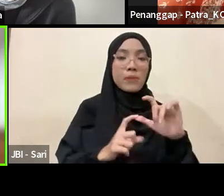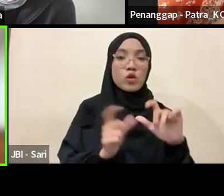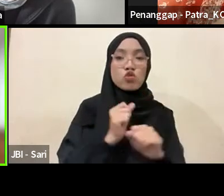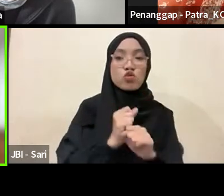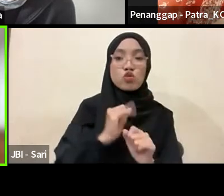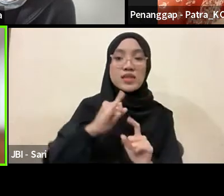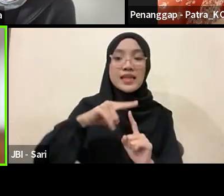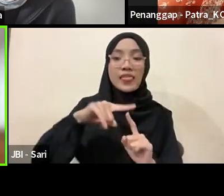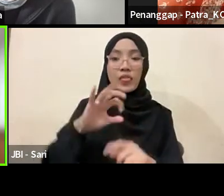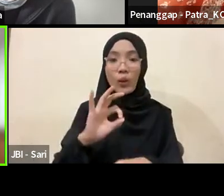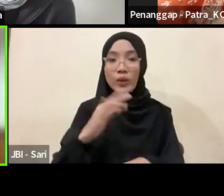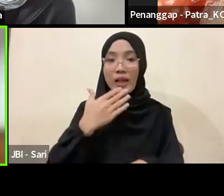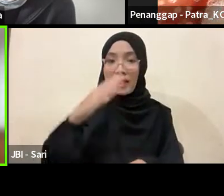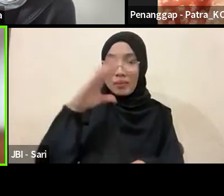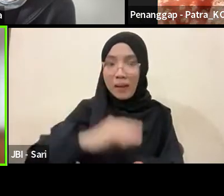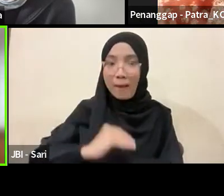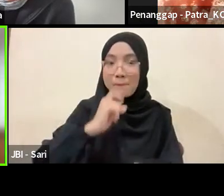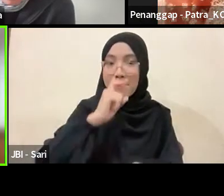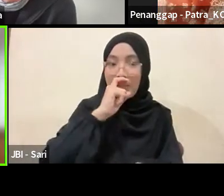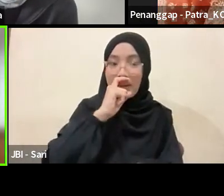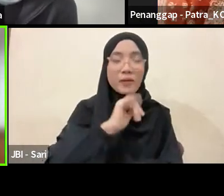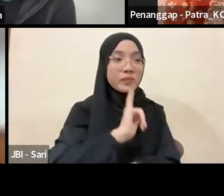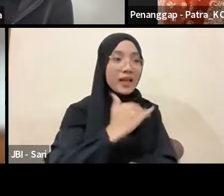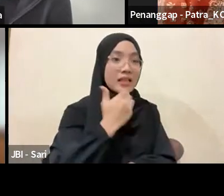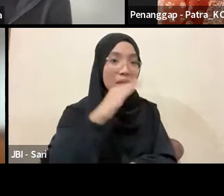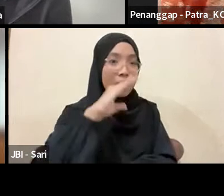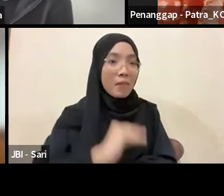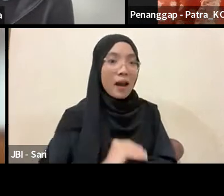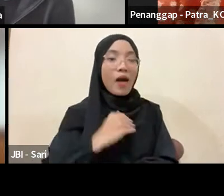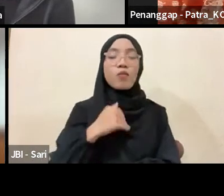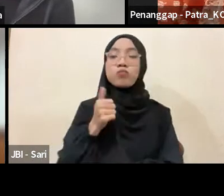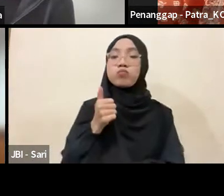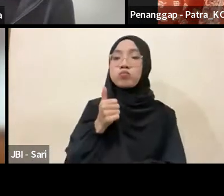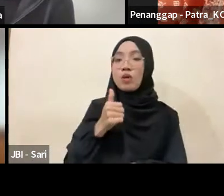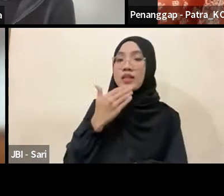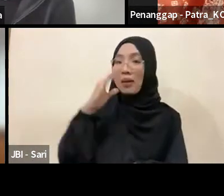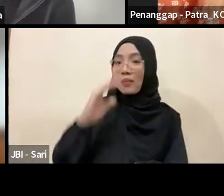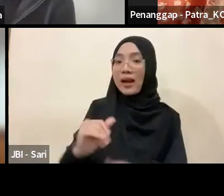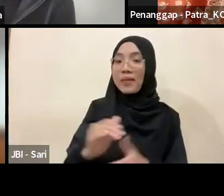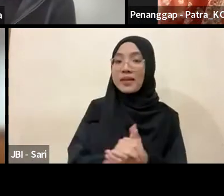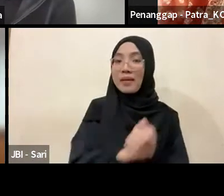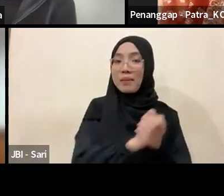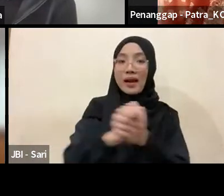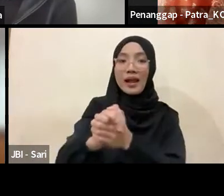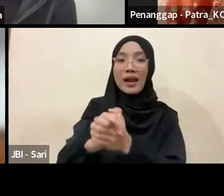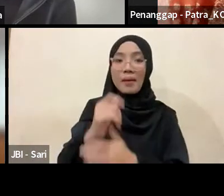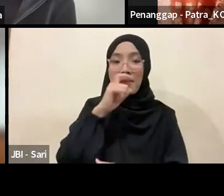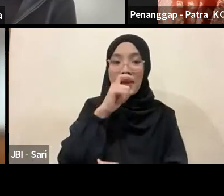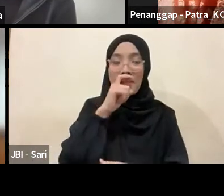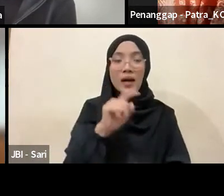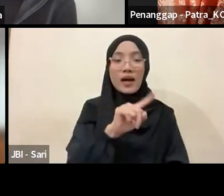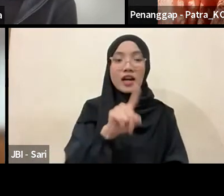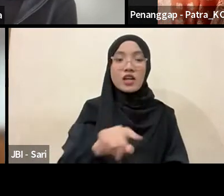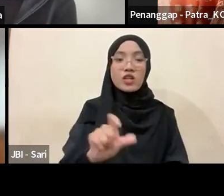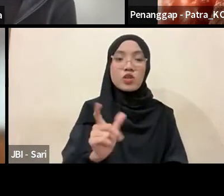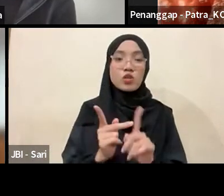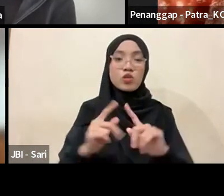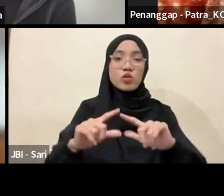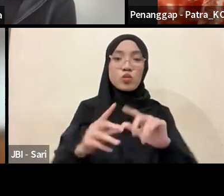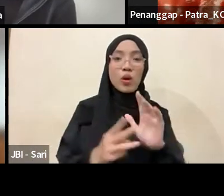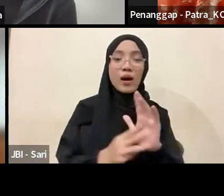Selamat malam, Salam. Ya, selamat malam. Salam kenal, Bapak. Bapak Sulham ini merupakan